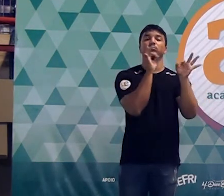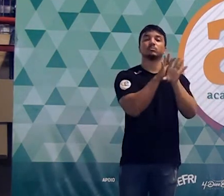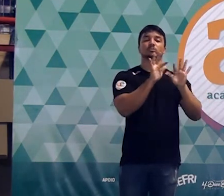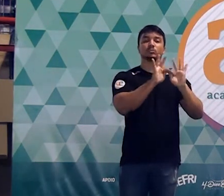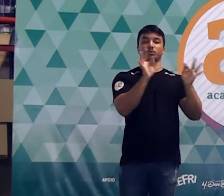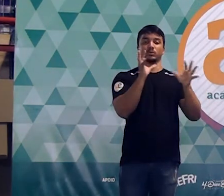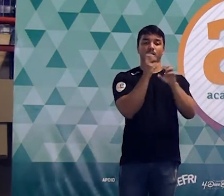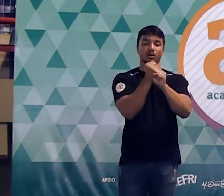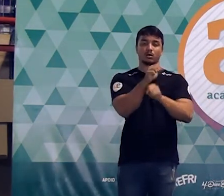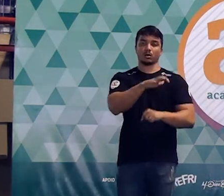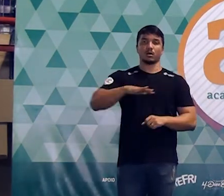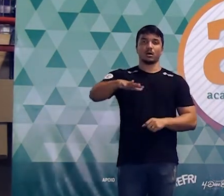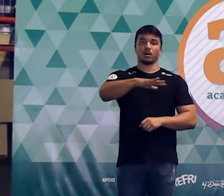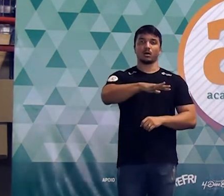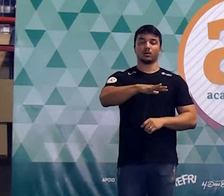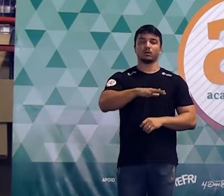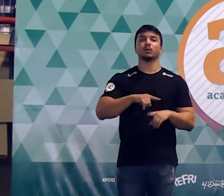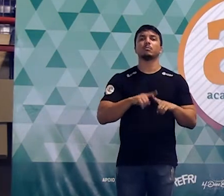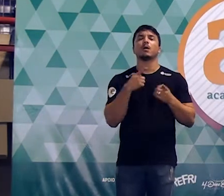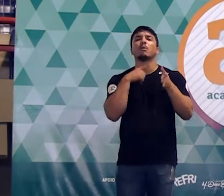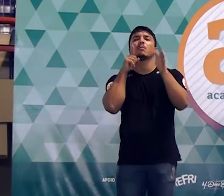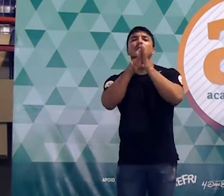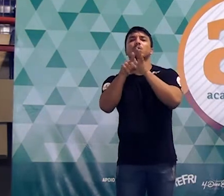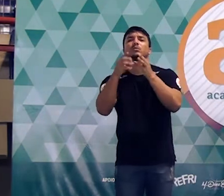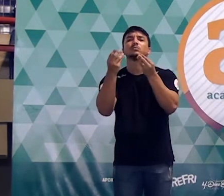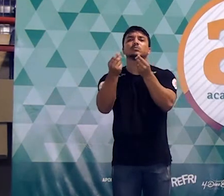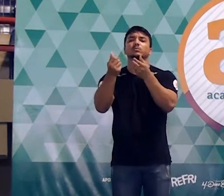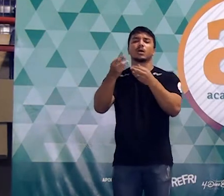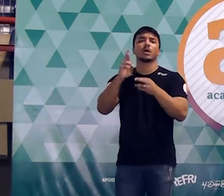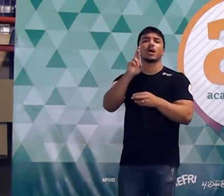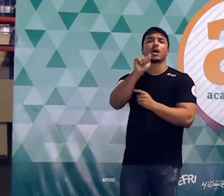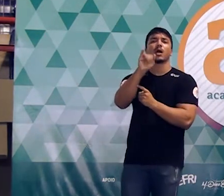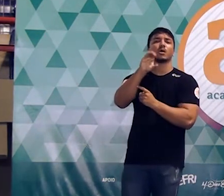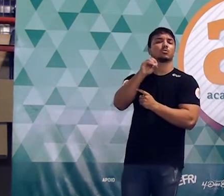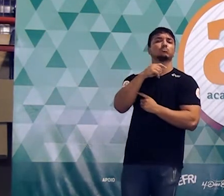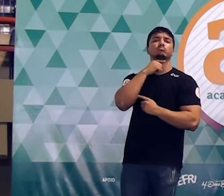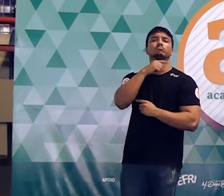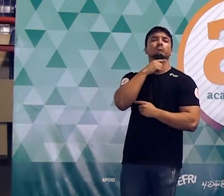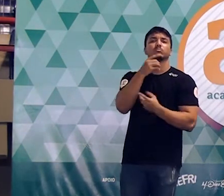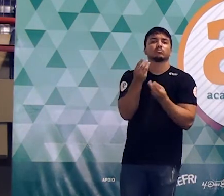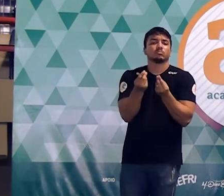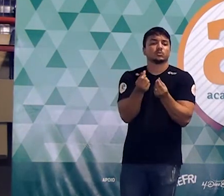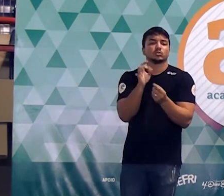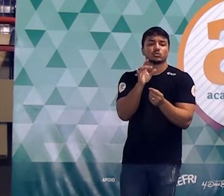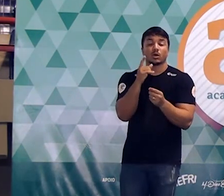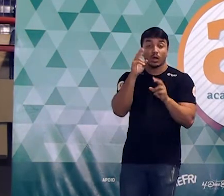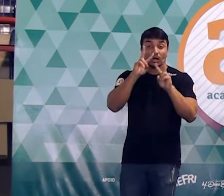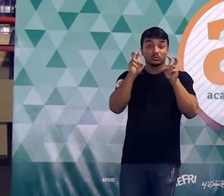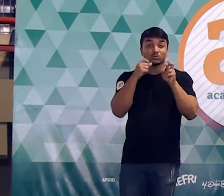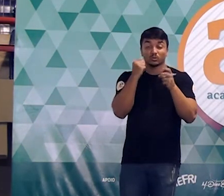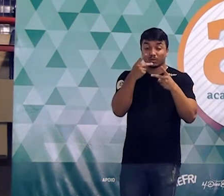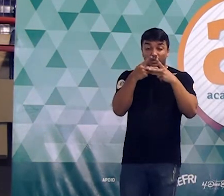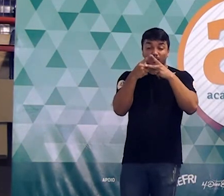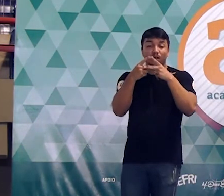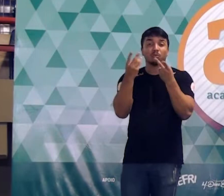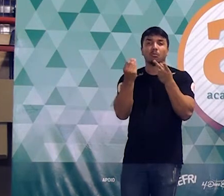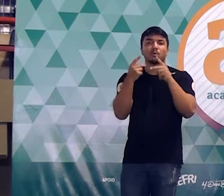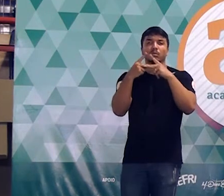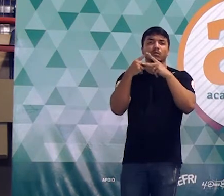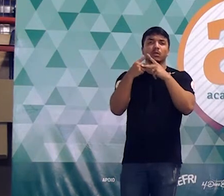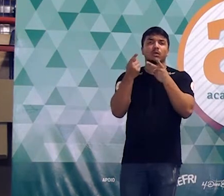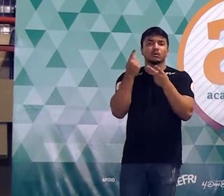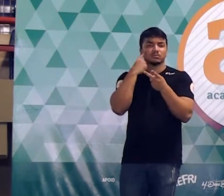fazer o cálculo da área Alexandre mas o anunciado da questão não deu os raios o anunciado da questão falou a respeito de um triângulo